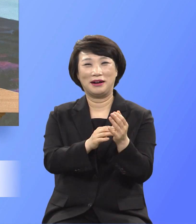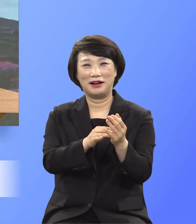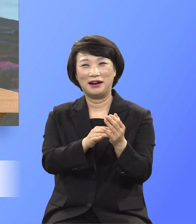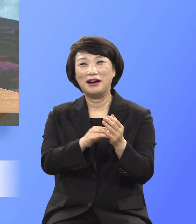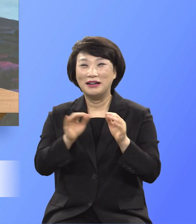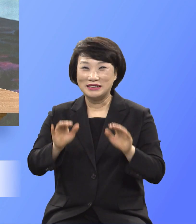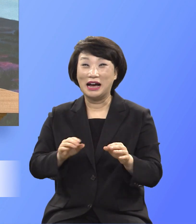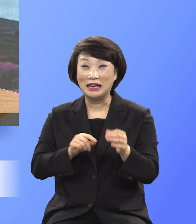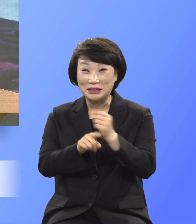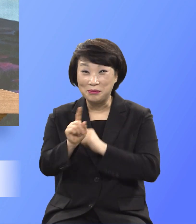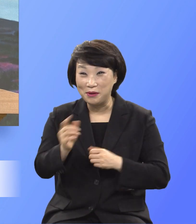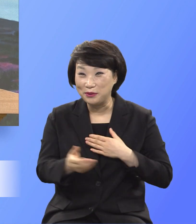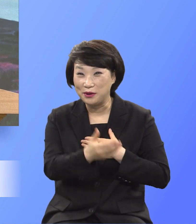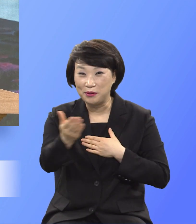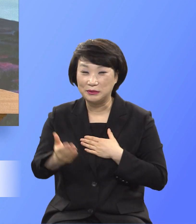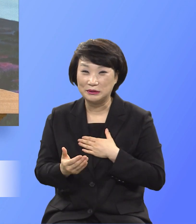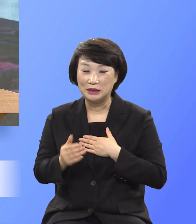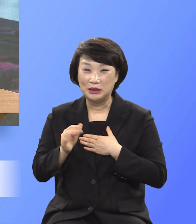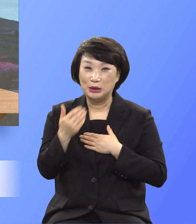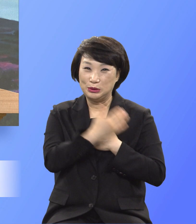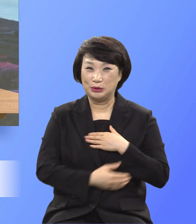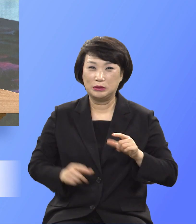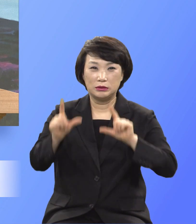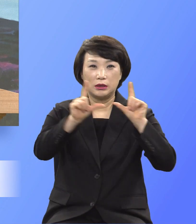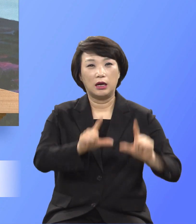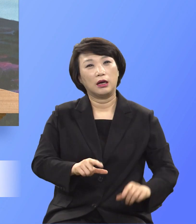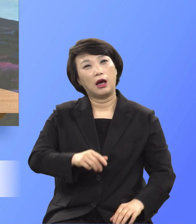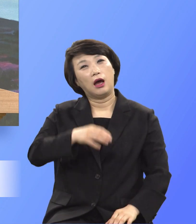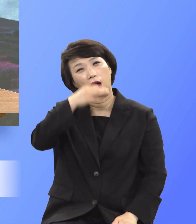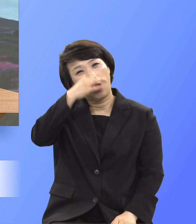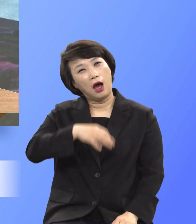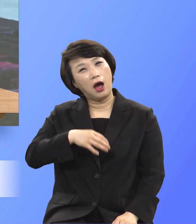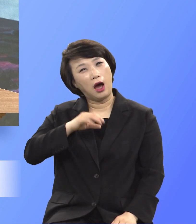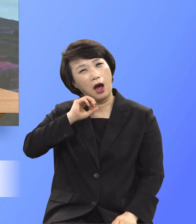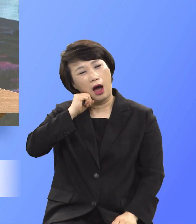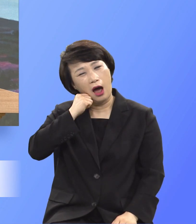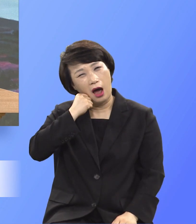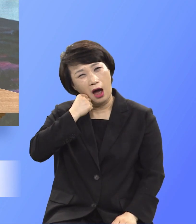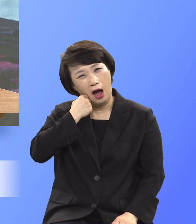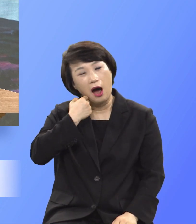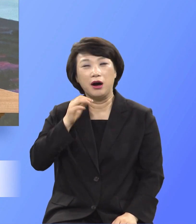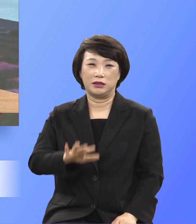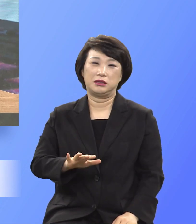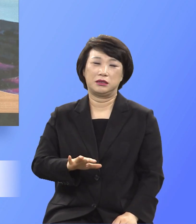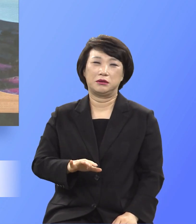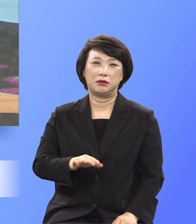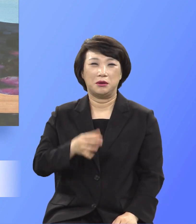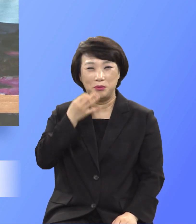말하면 육신으로 산다는 것이 얼마나 힘든가를 증거해 주는 말이지 않냐